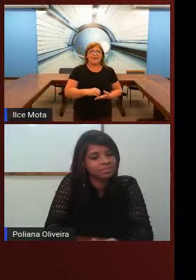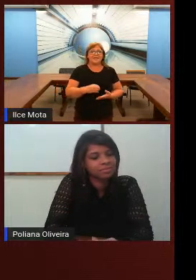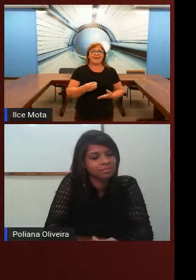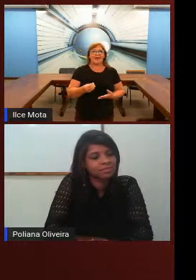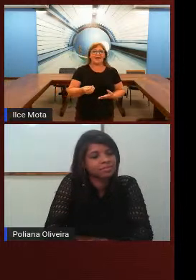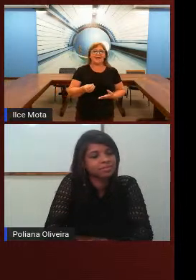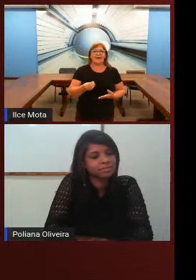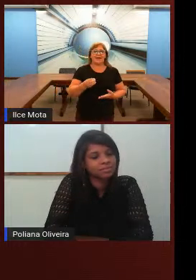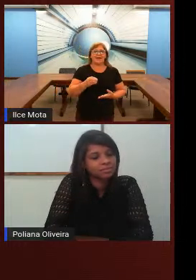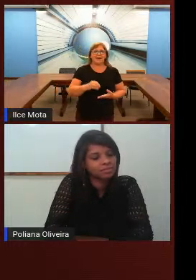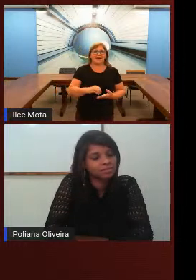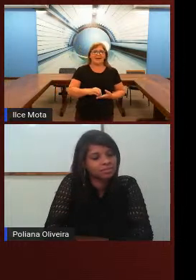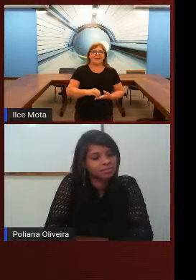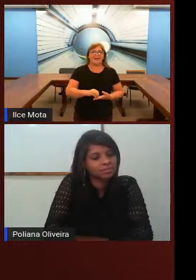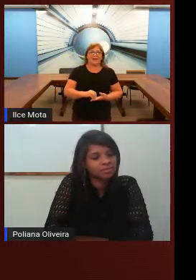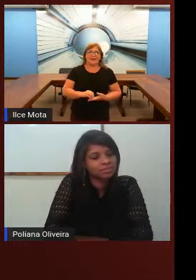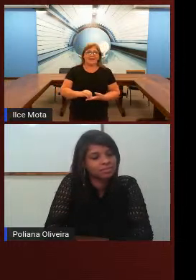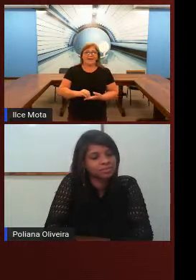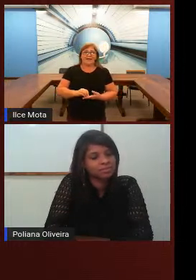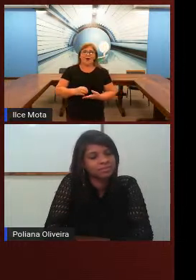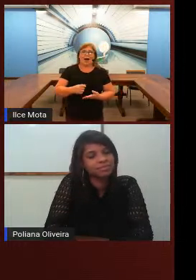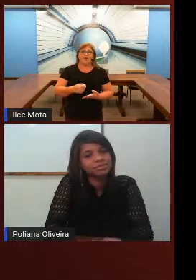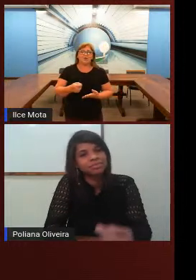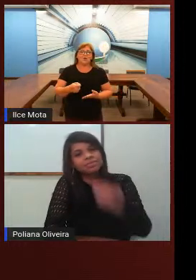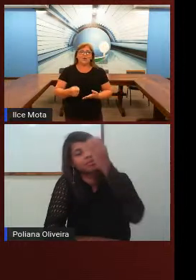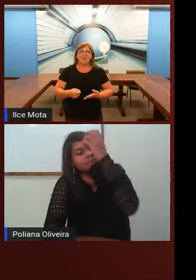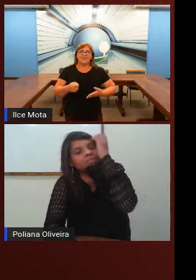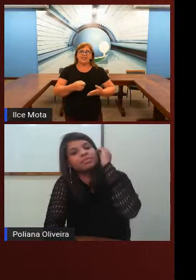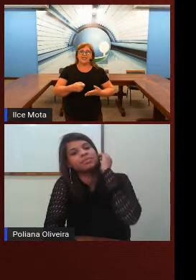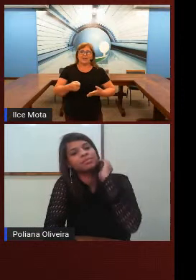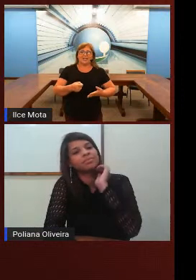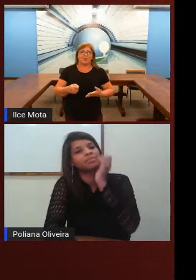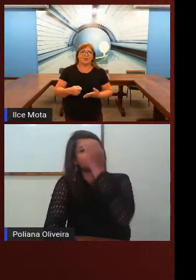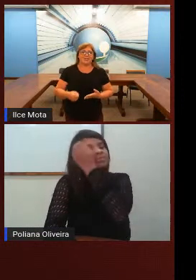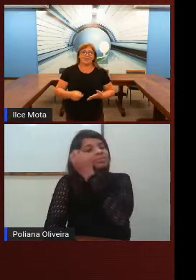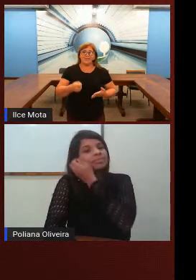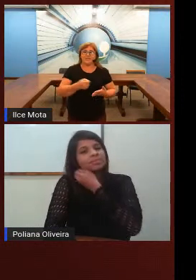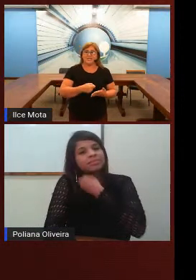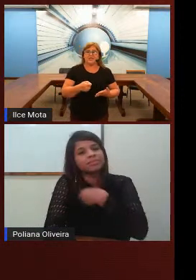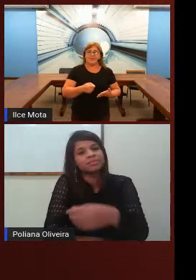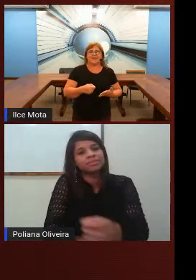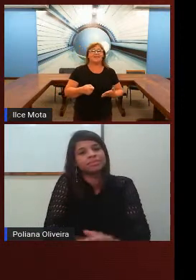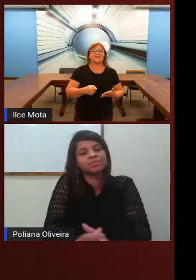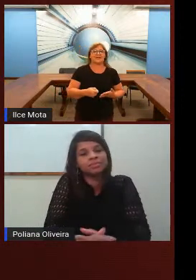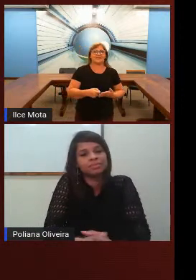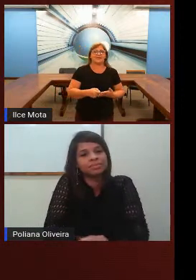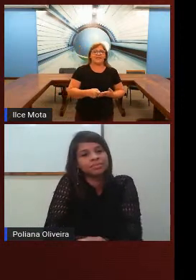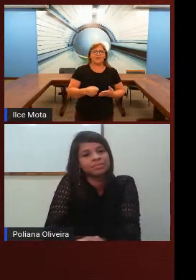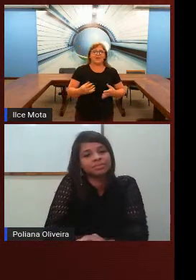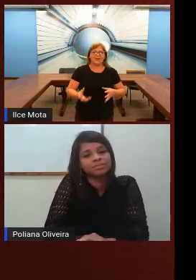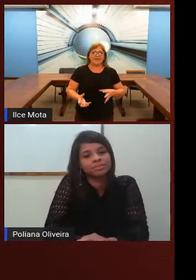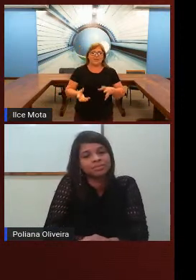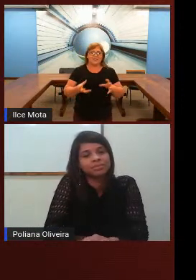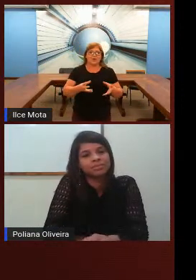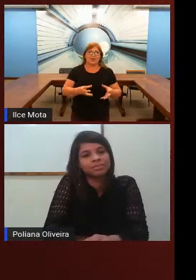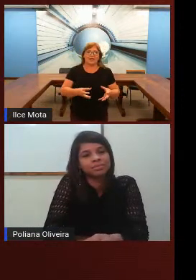e ela, ela é... O surdo, ele precisa de aprender o português, ele precisa de aprender a escrita. E quando ele entra para a escola